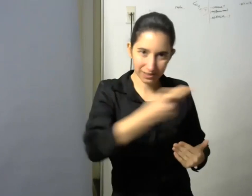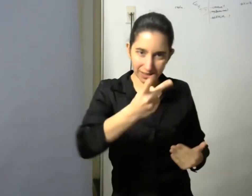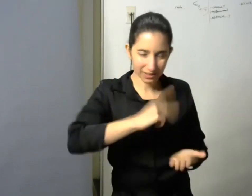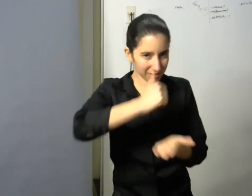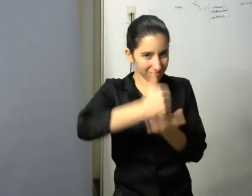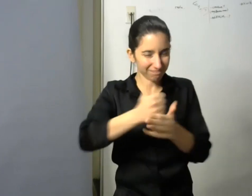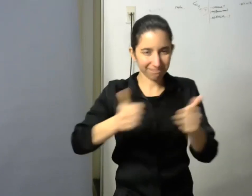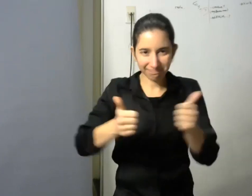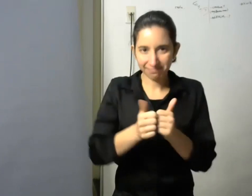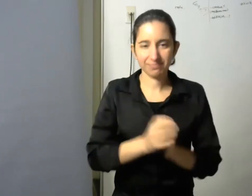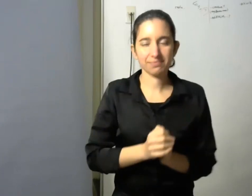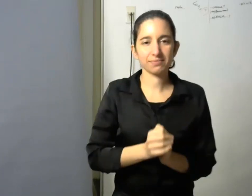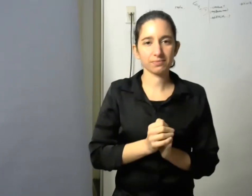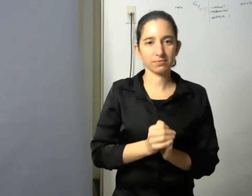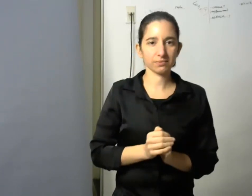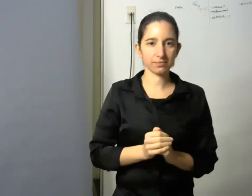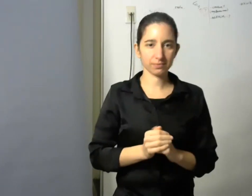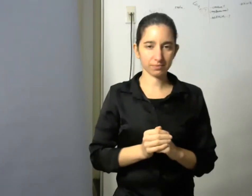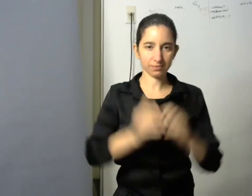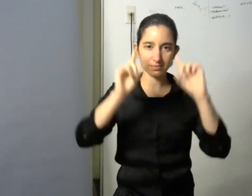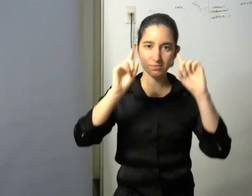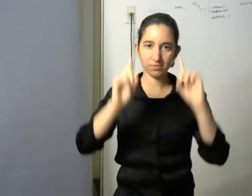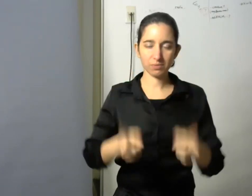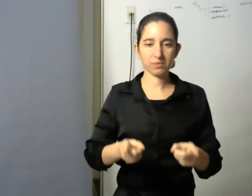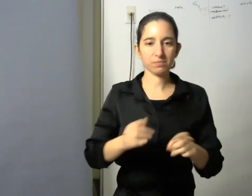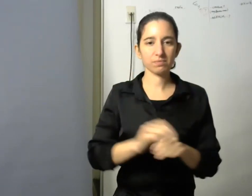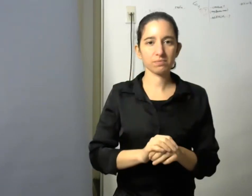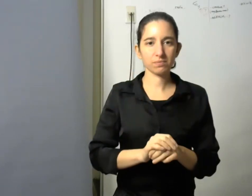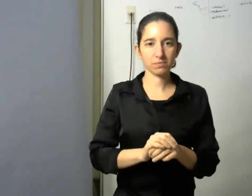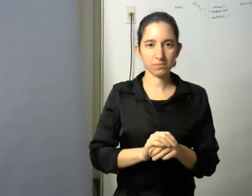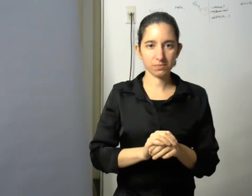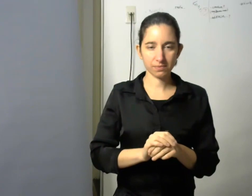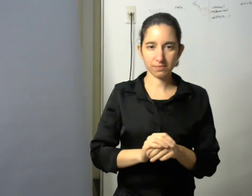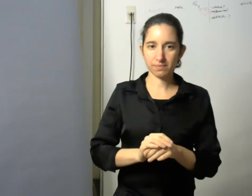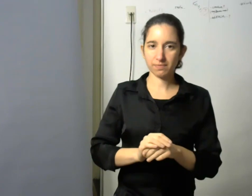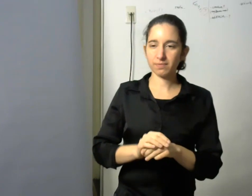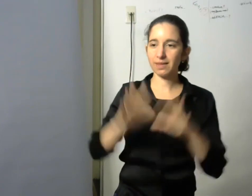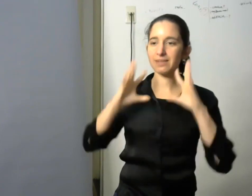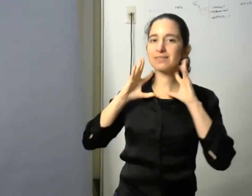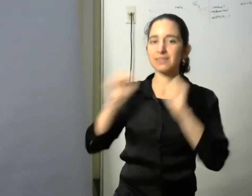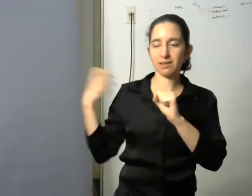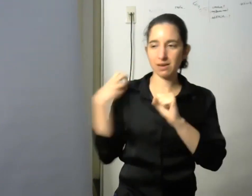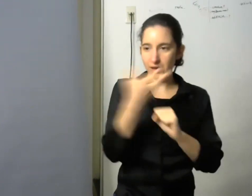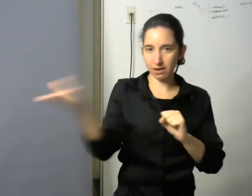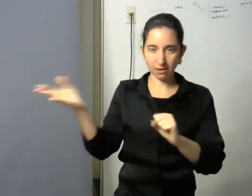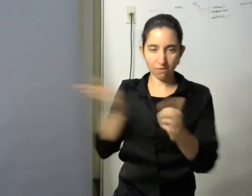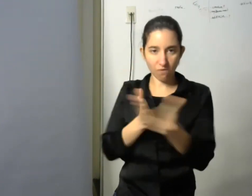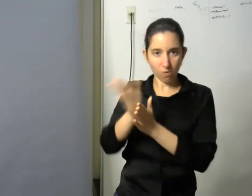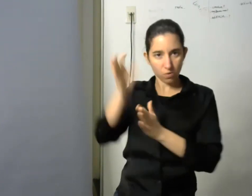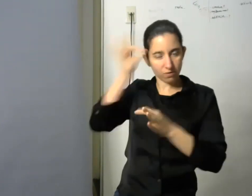también queremos agradecer a la Secretaría General de la Facultad por acompañarnos en el evento